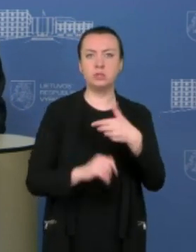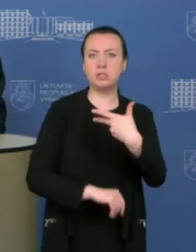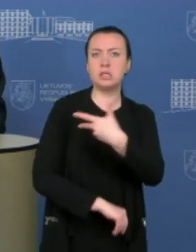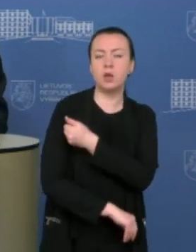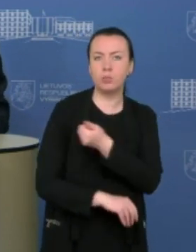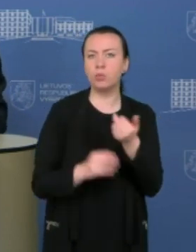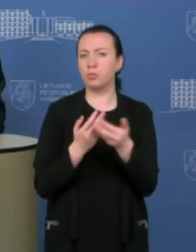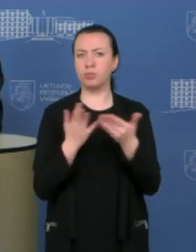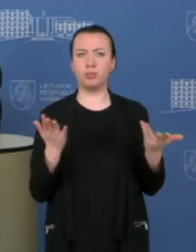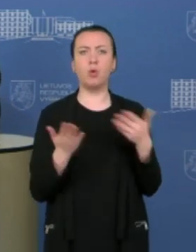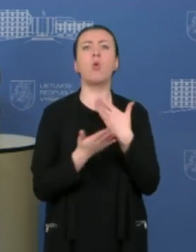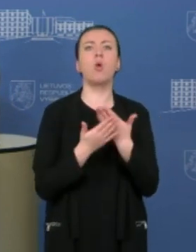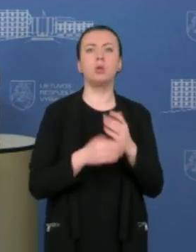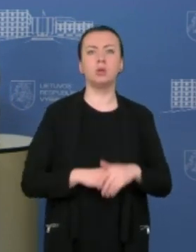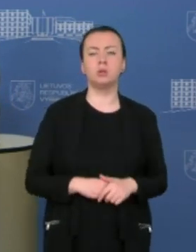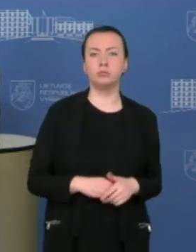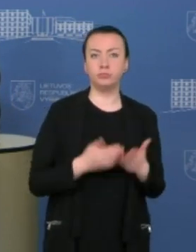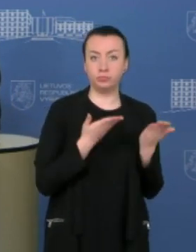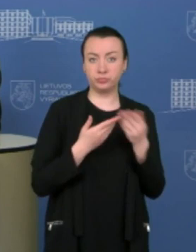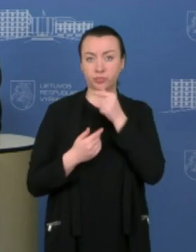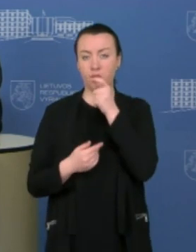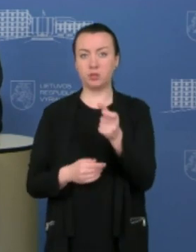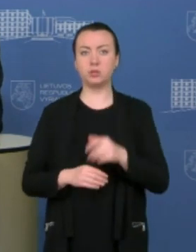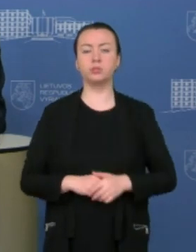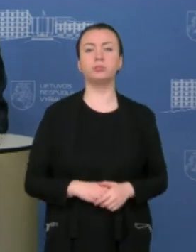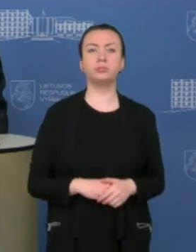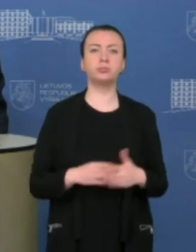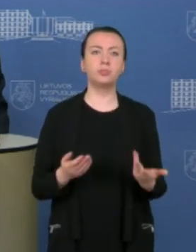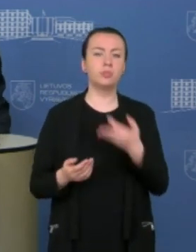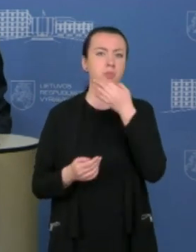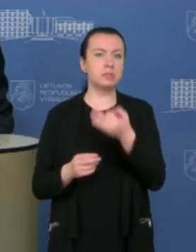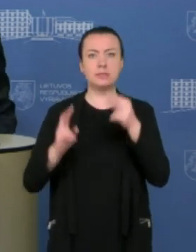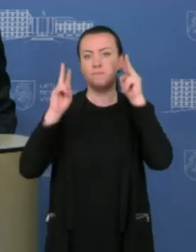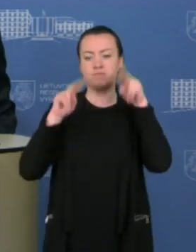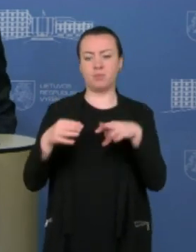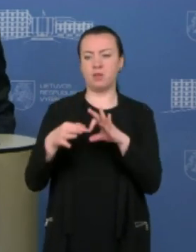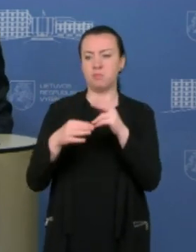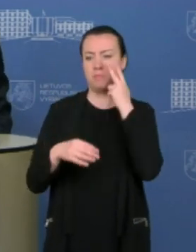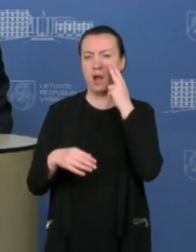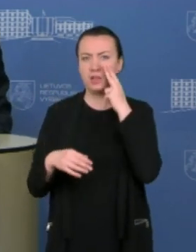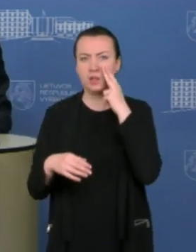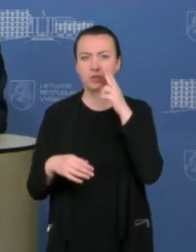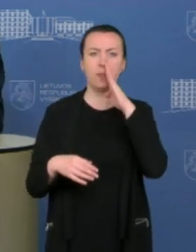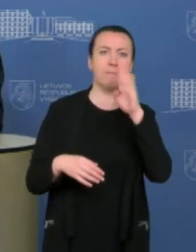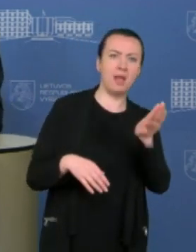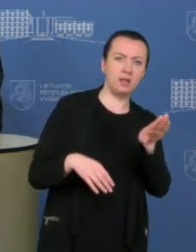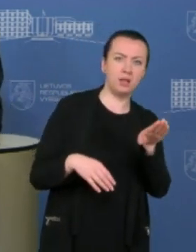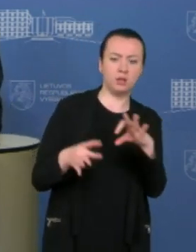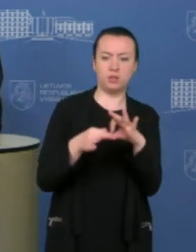Kodėl taip yra? Tai tikrai pasakysiu, nežinau, koks čia ryšys tarp panie vežio ir Belgijos,